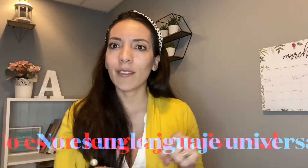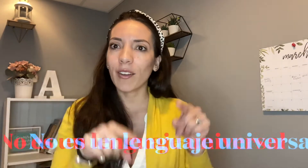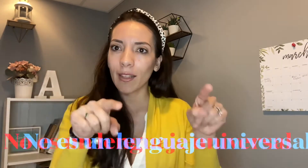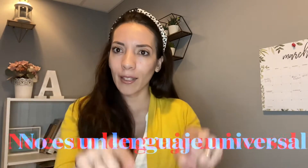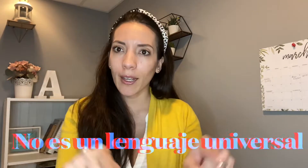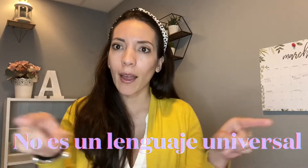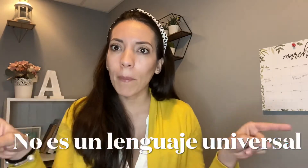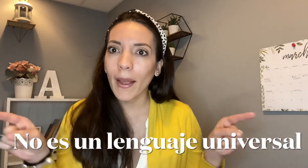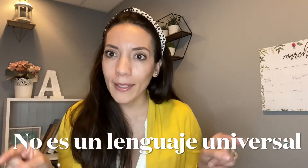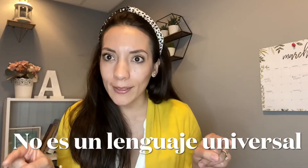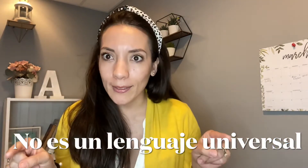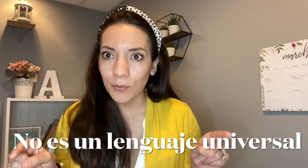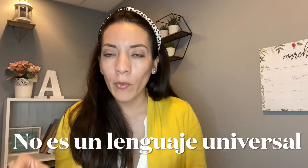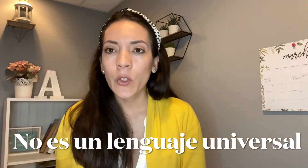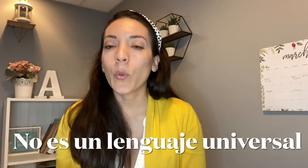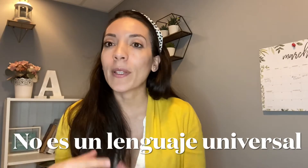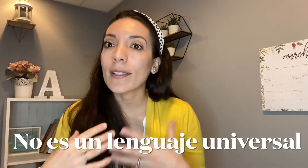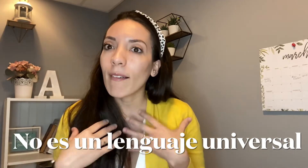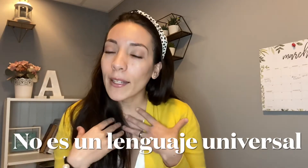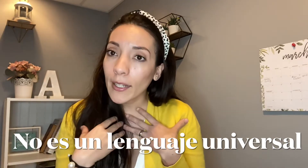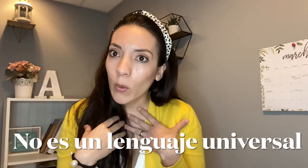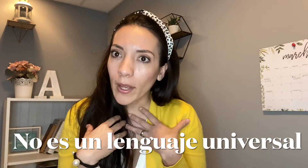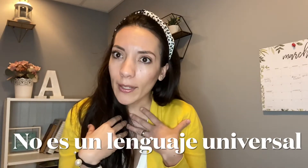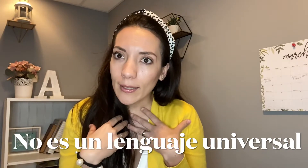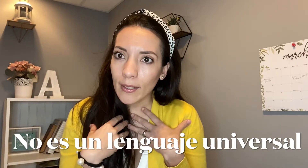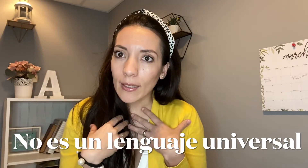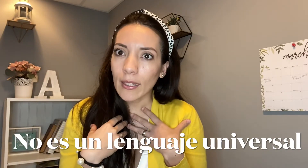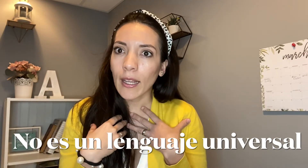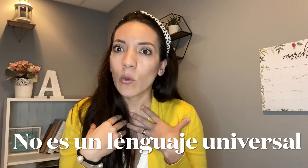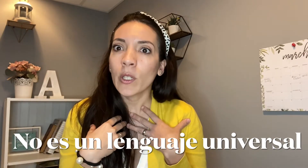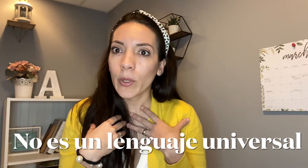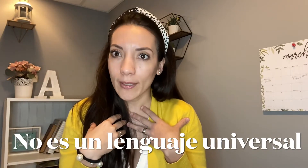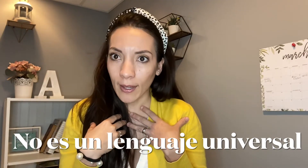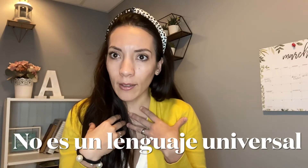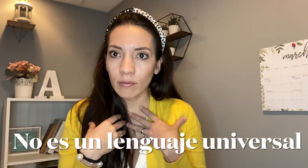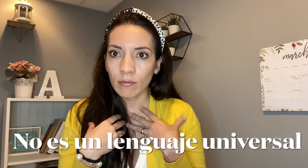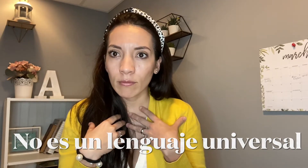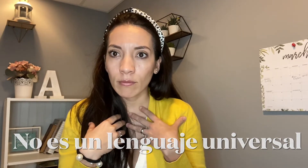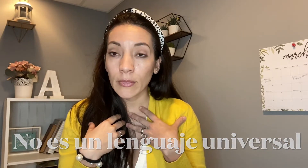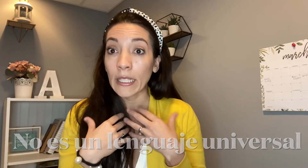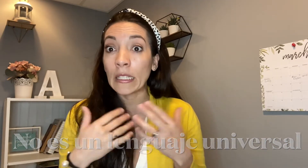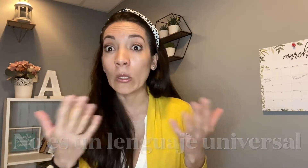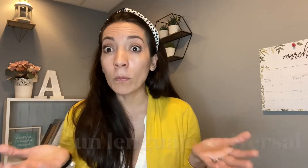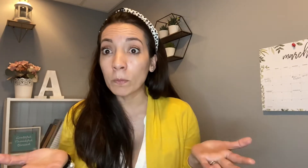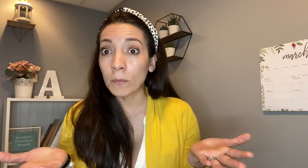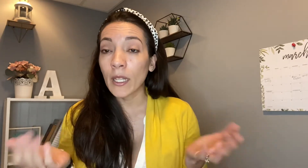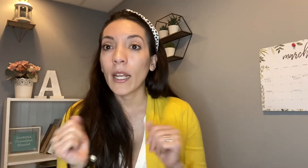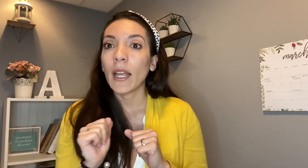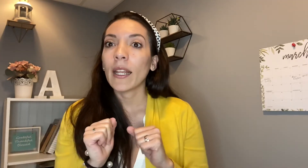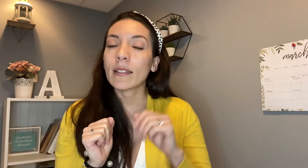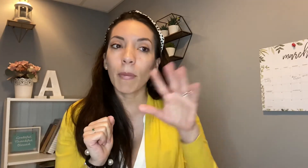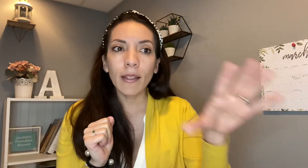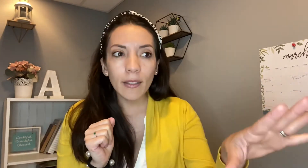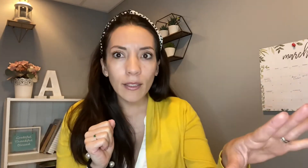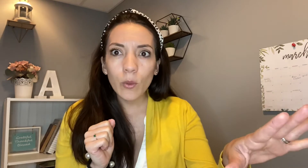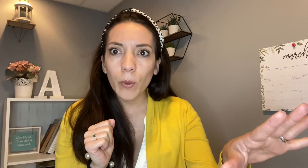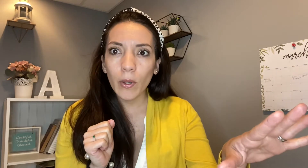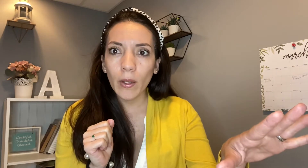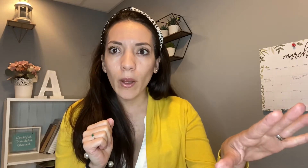diferente en cada país yo pensaba que el lenguaje de señas era universal y no en españa tienen su propio lenguaje